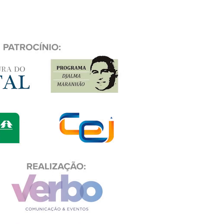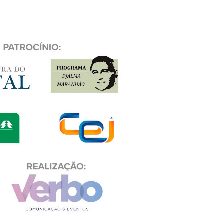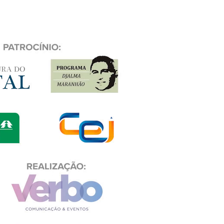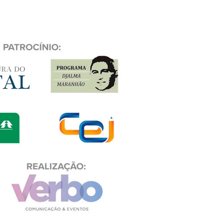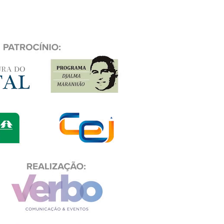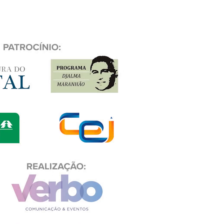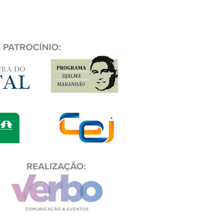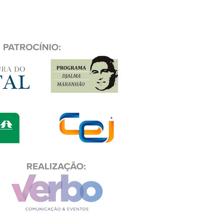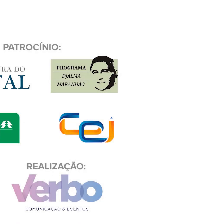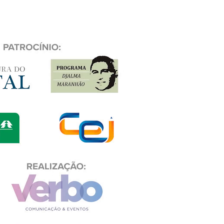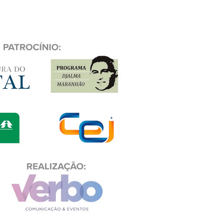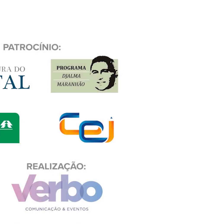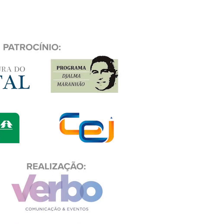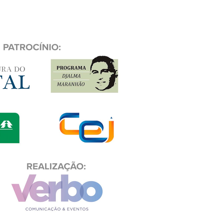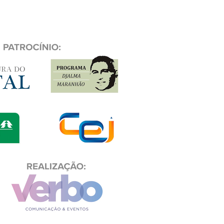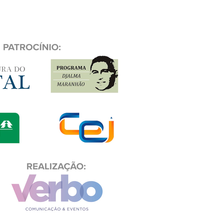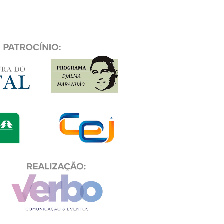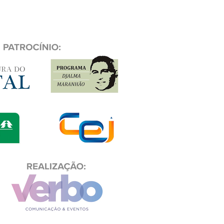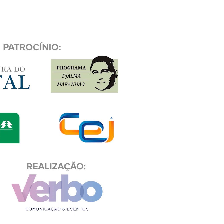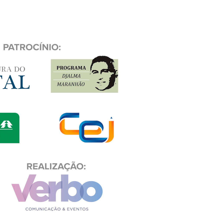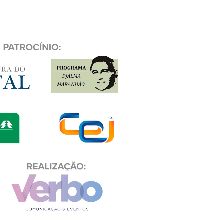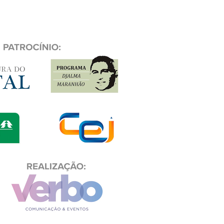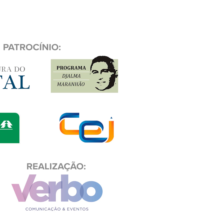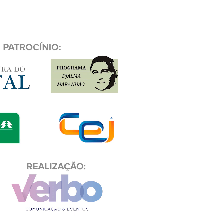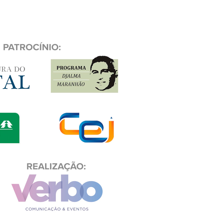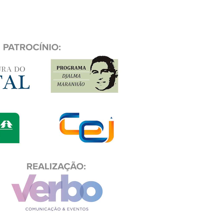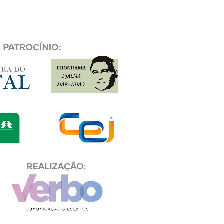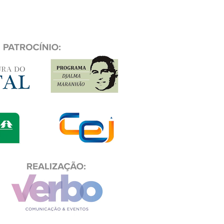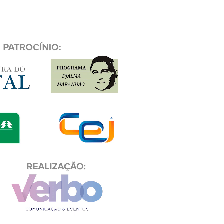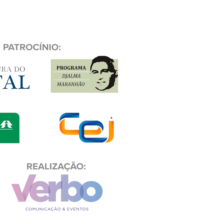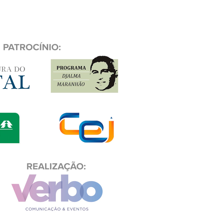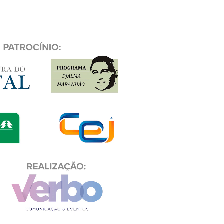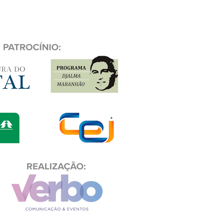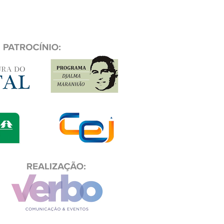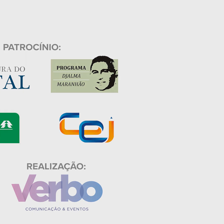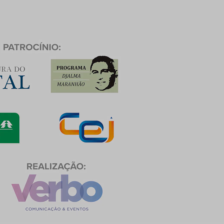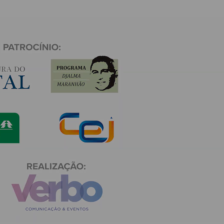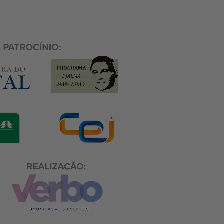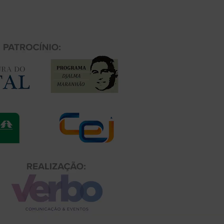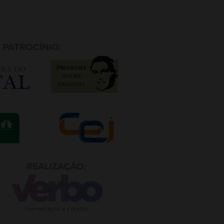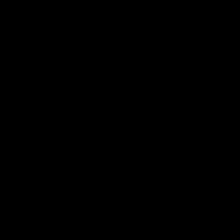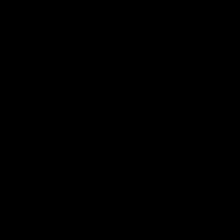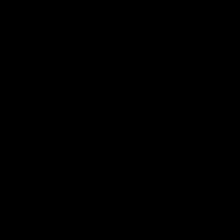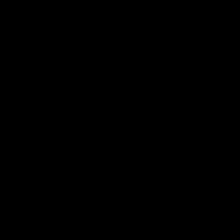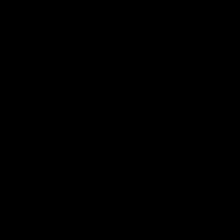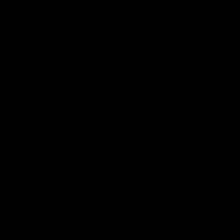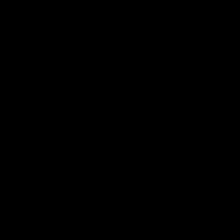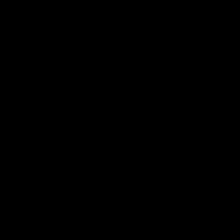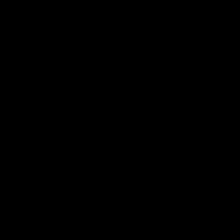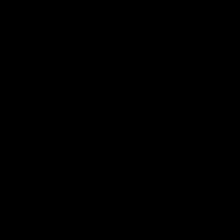Música Música Música Música